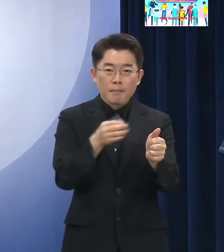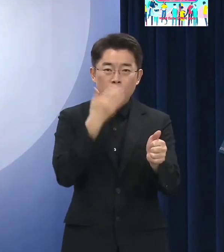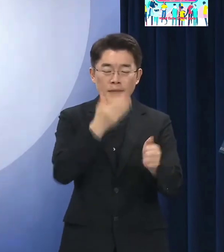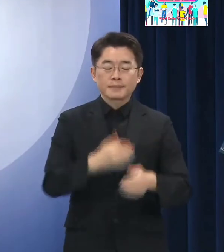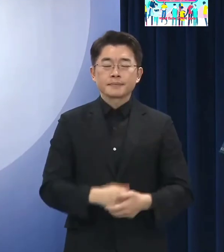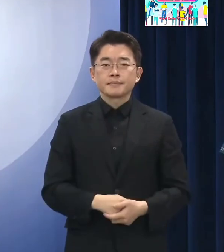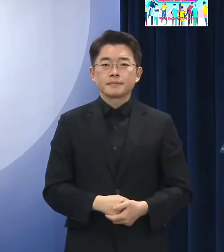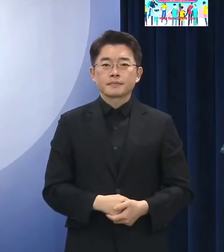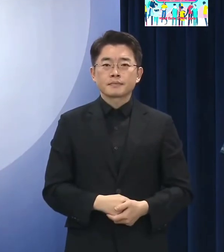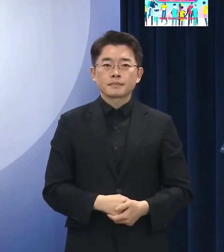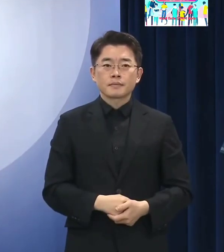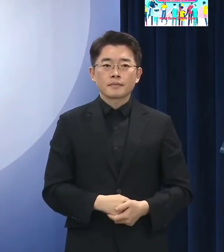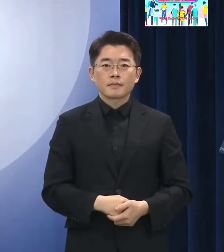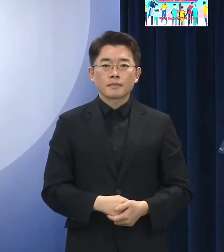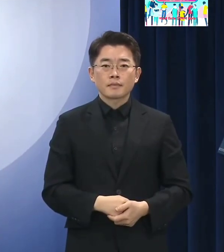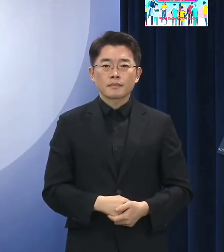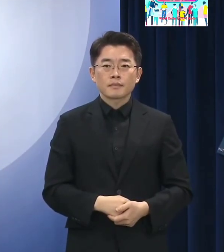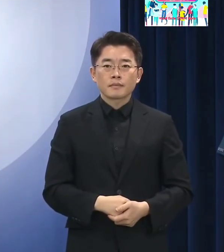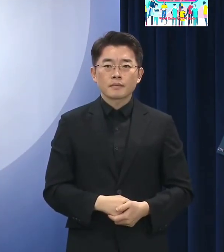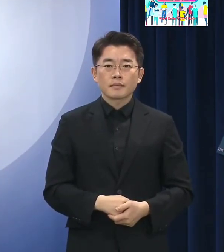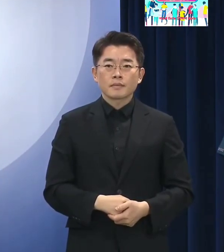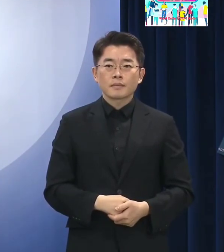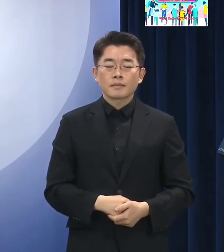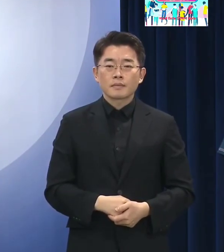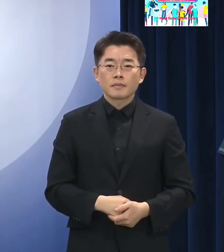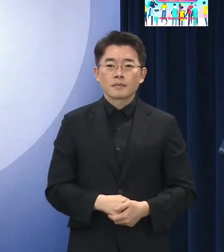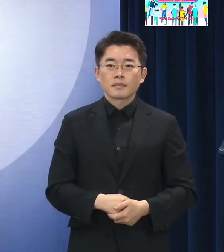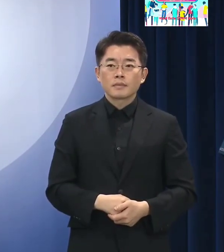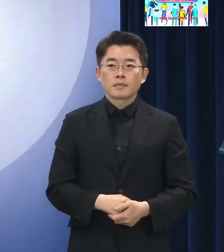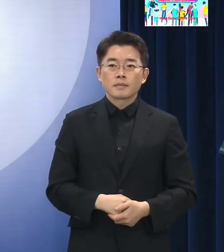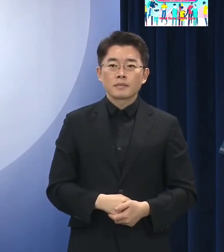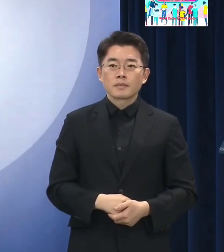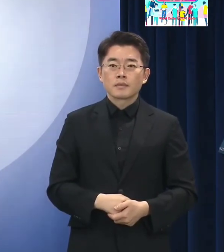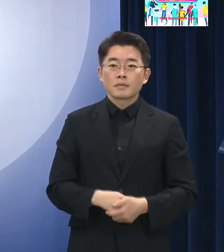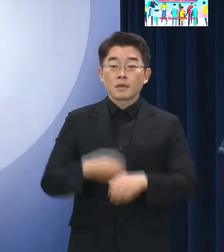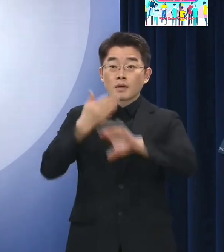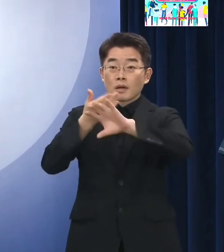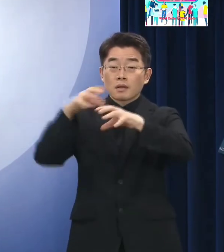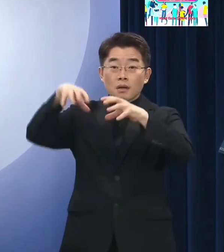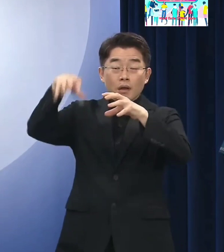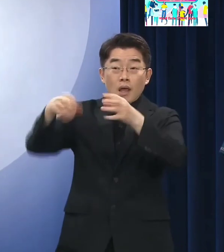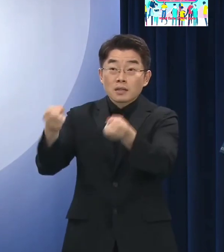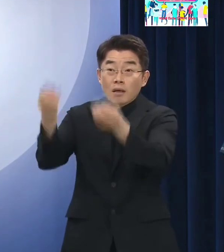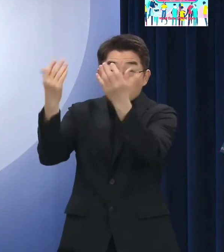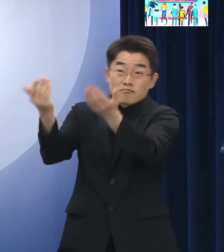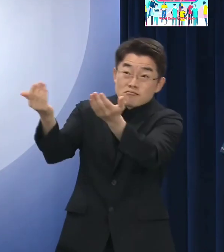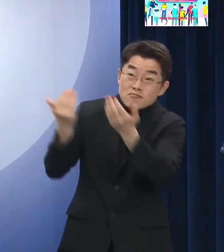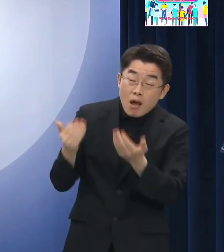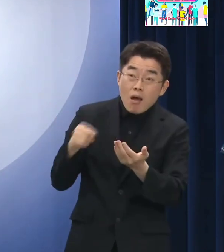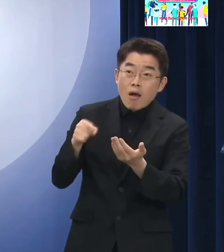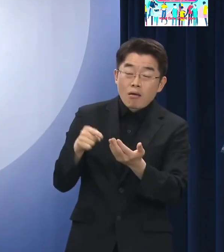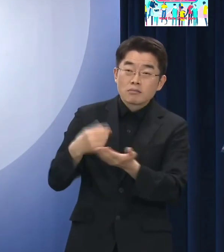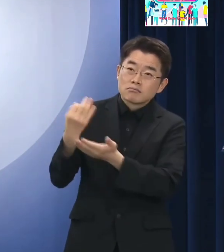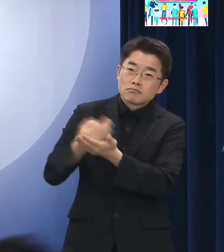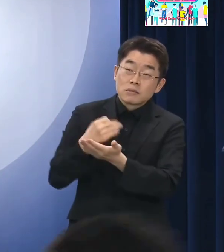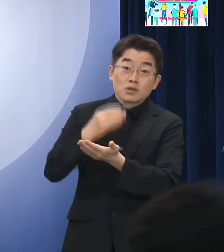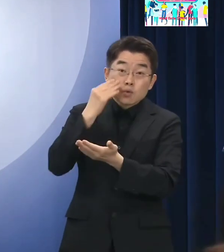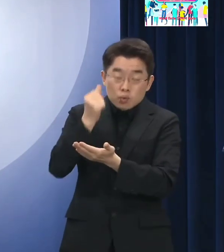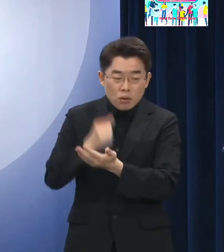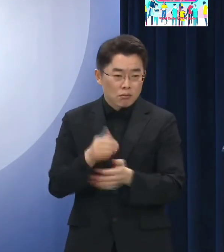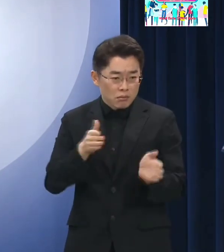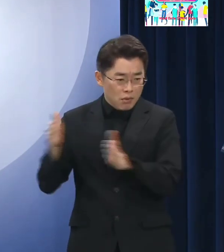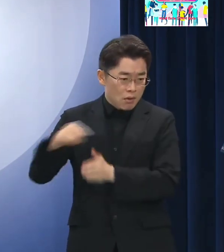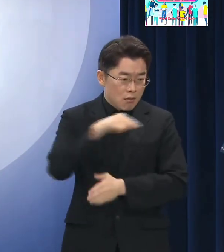중요한 외국 행사를 수조 들여가지고 유치하고 그런 효과를 보는 나라잖아요 그런 거 감안할 때 충분한 예산 지원이